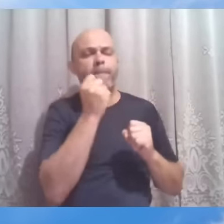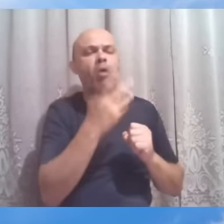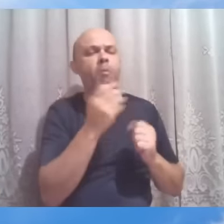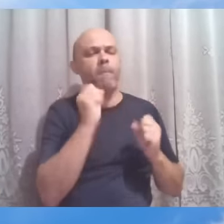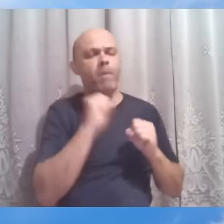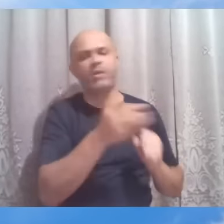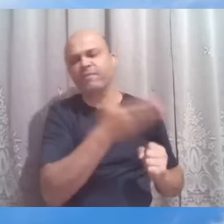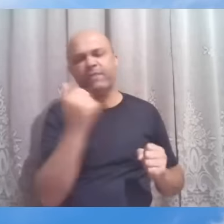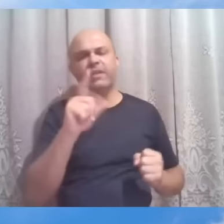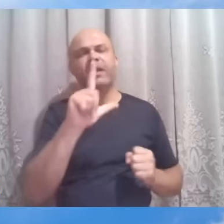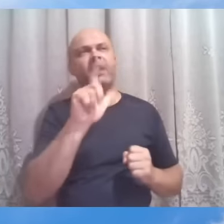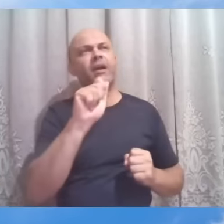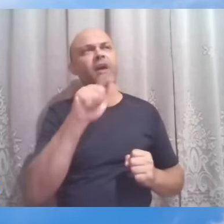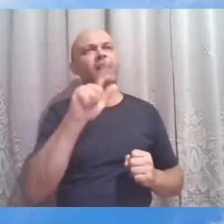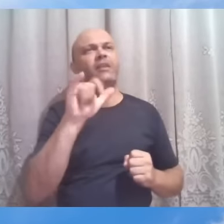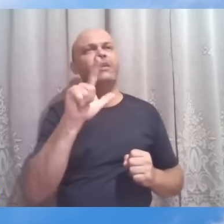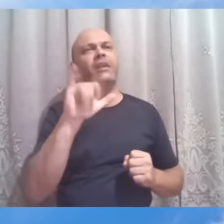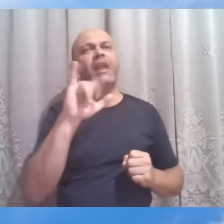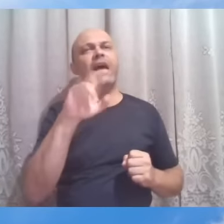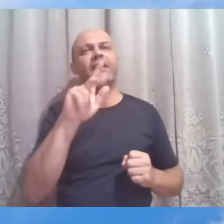diziam os doutores de Jerusalém.